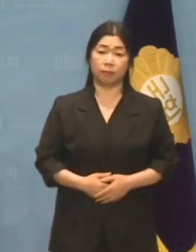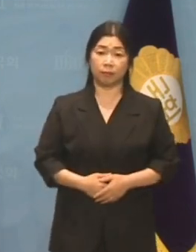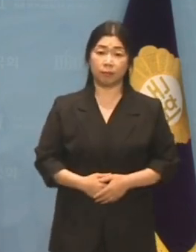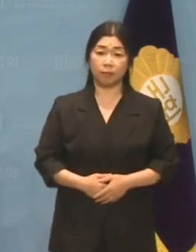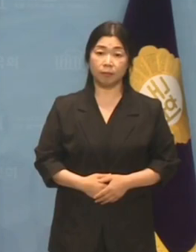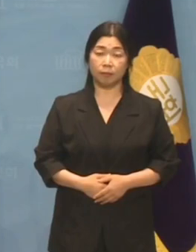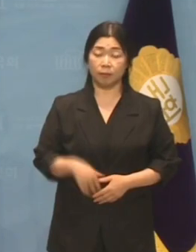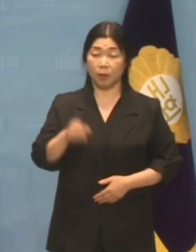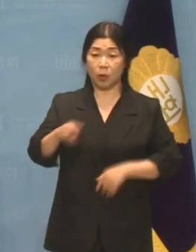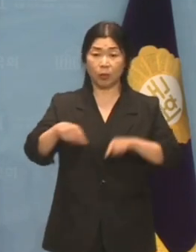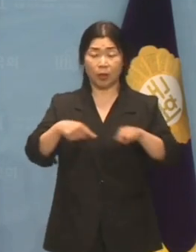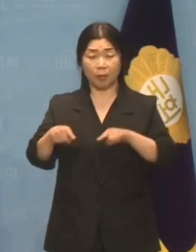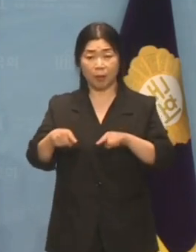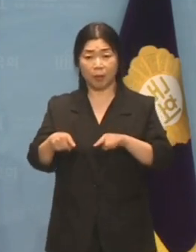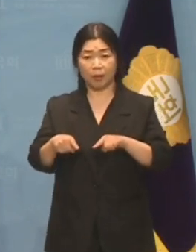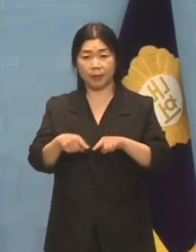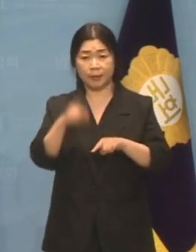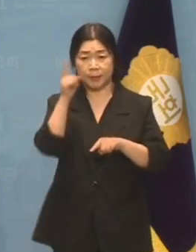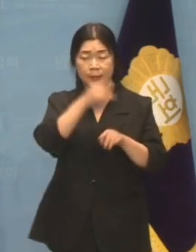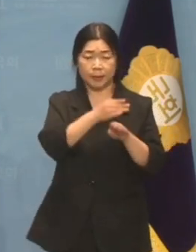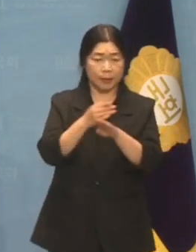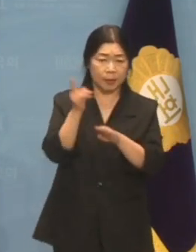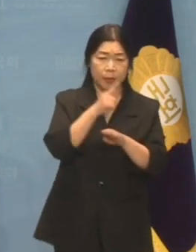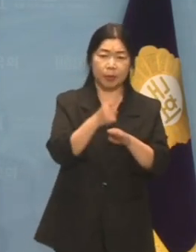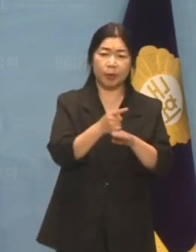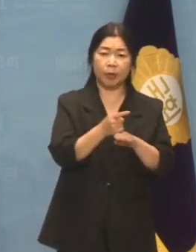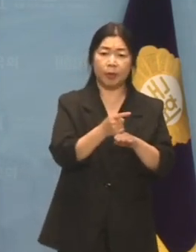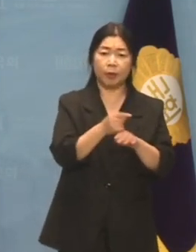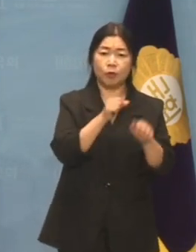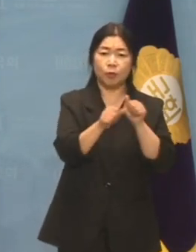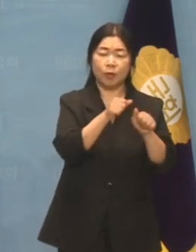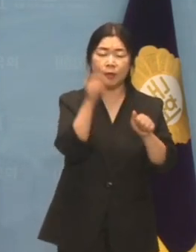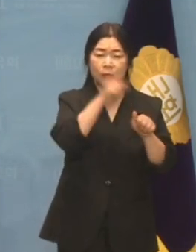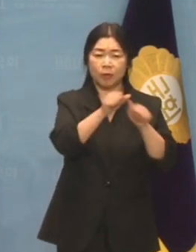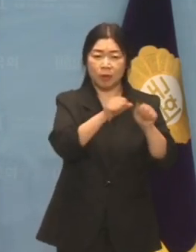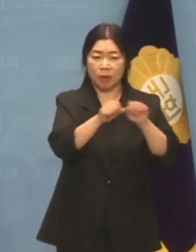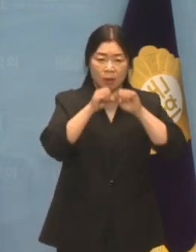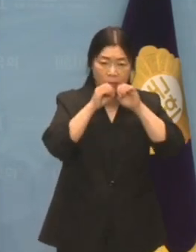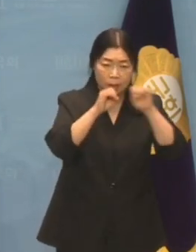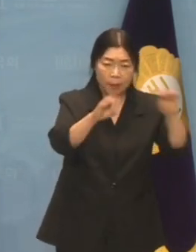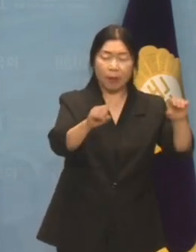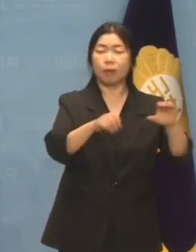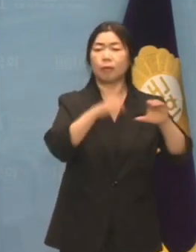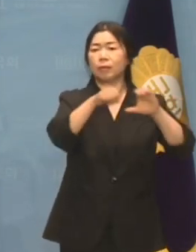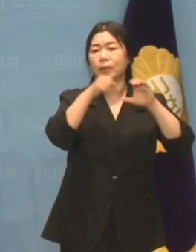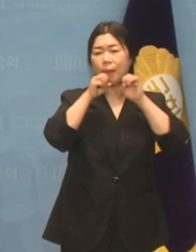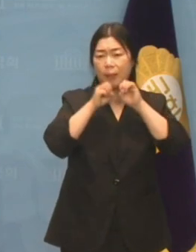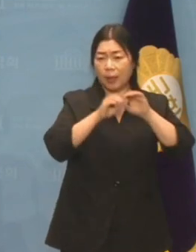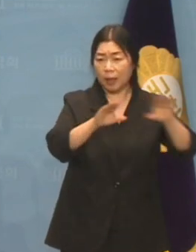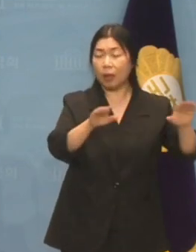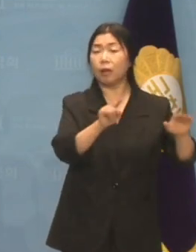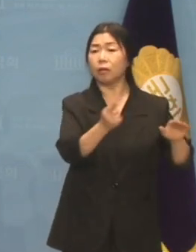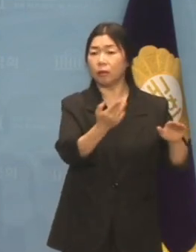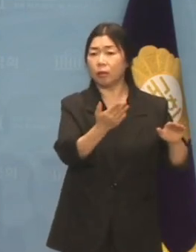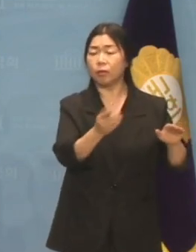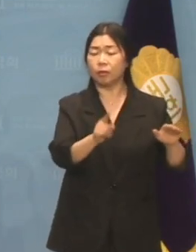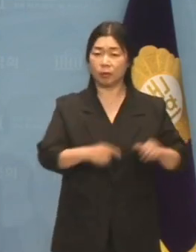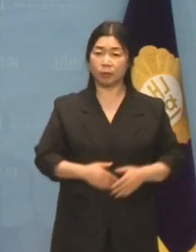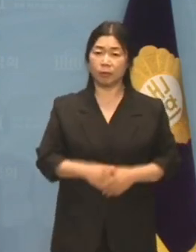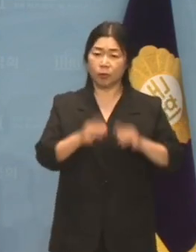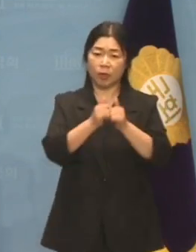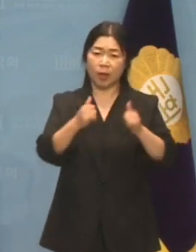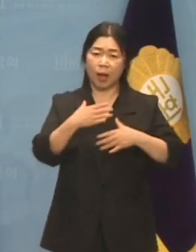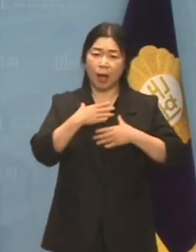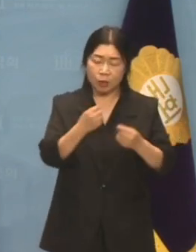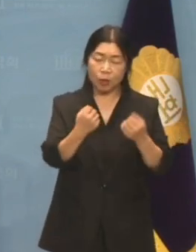오기기를 믿지 못하겠다며 꾸짖고 계십니다. 더불어민주당은 국민의 뜻을 받아 지난 주말 국민의